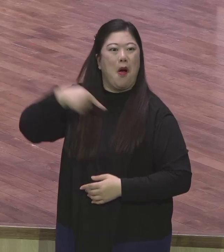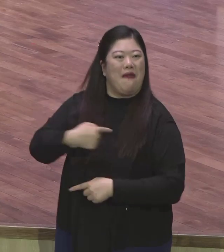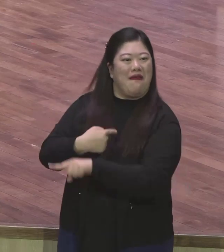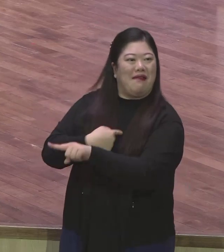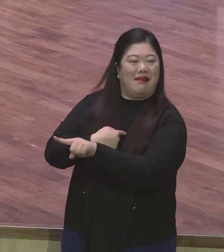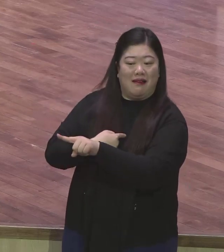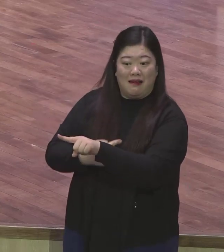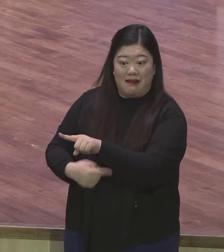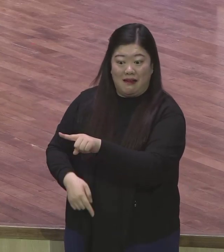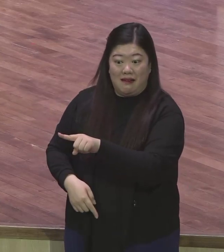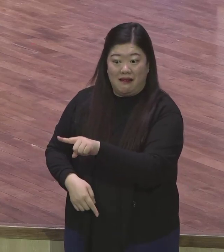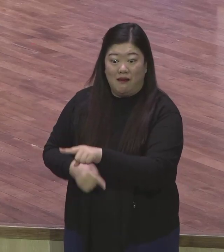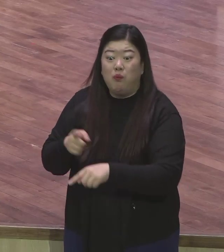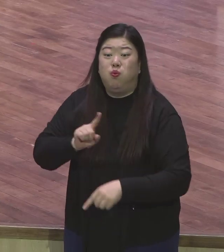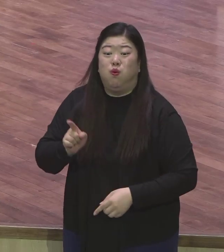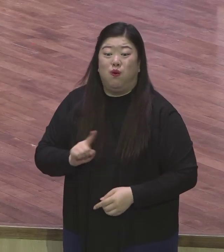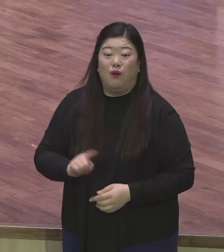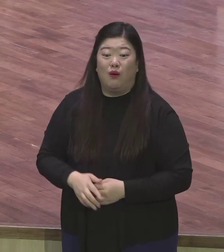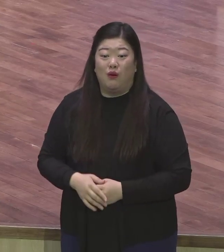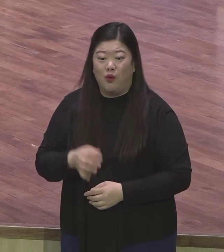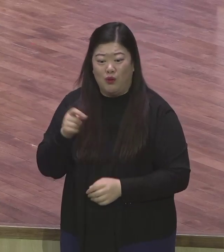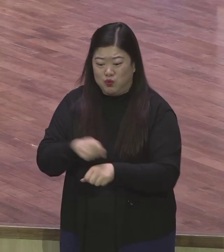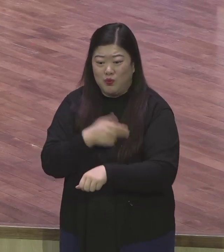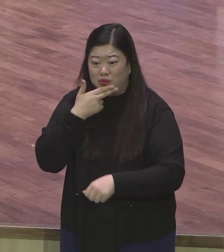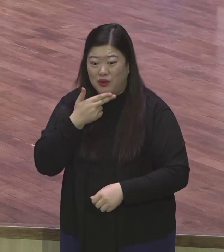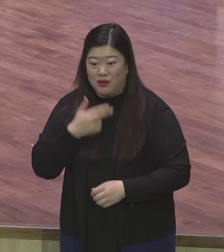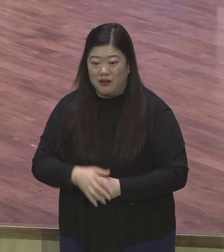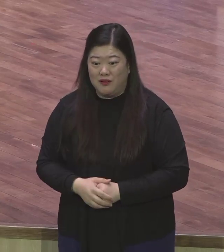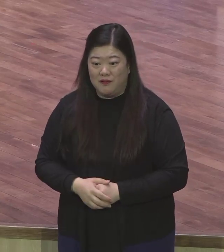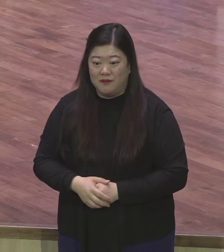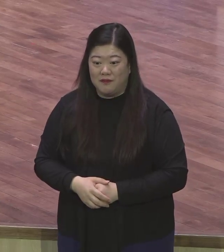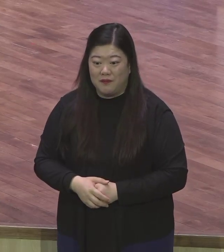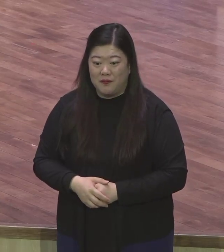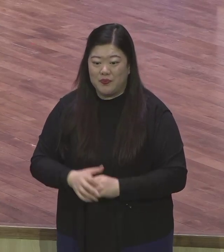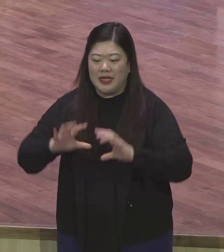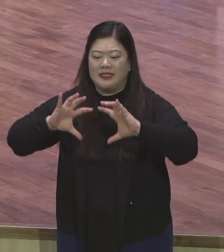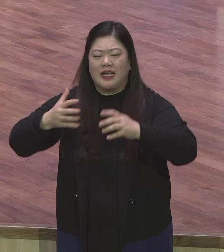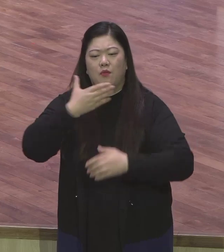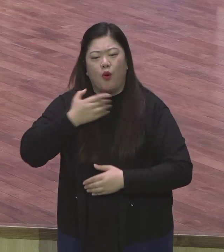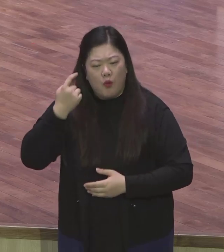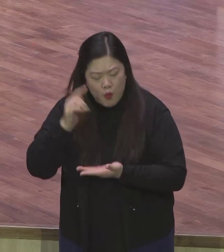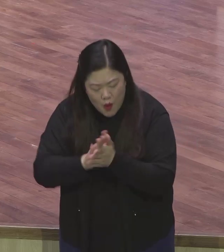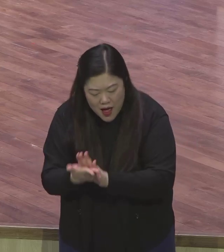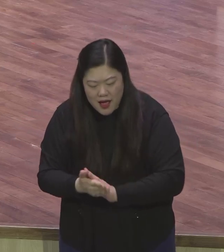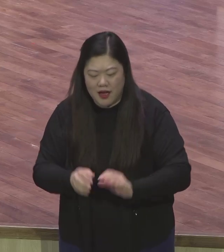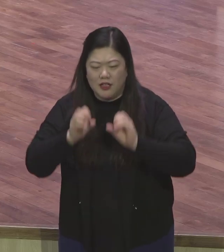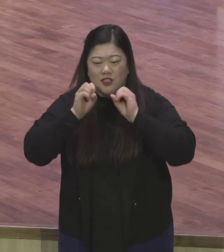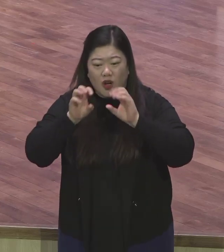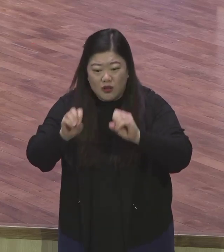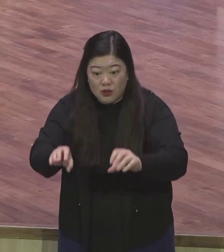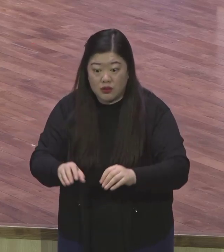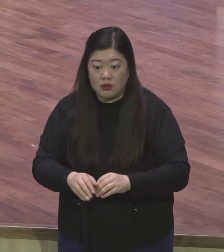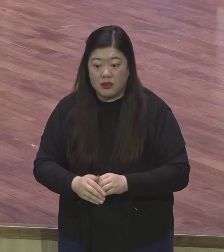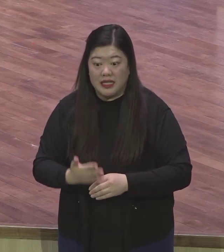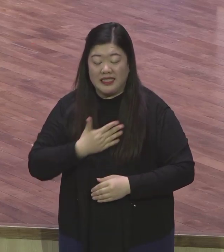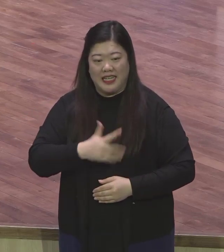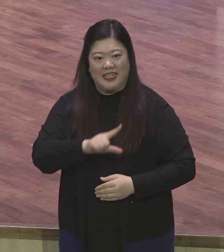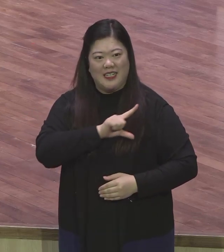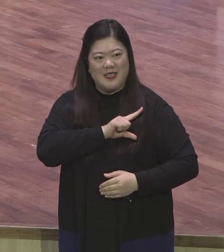믿음이 안 자라는 거예요 뭐 세계보험 뭐 성교 전도 상관없어 내가 하고 내가 당장 내게 위기